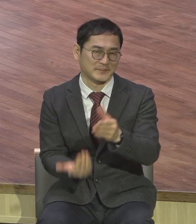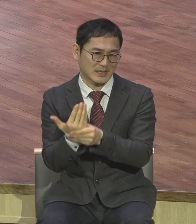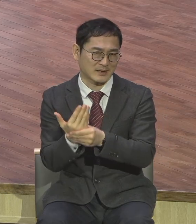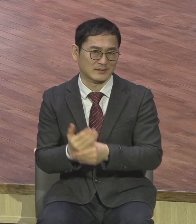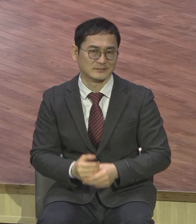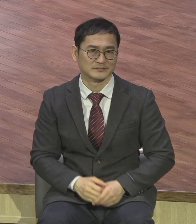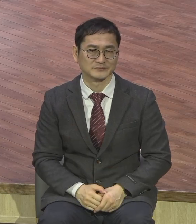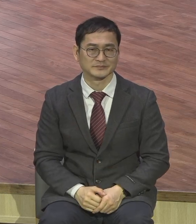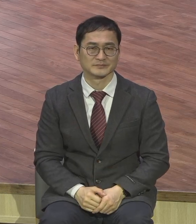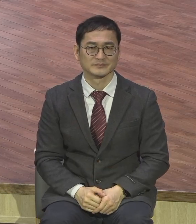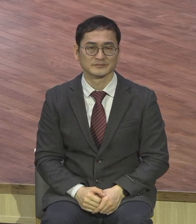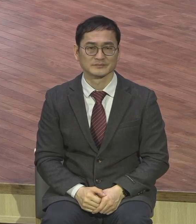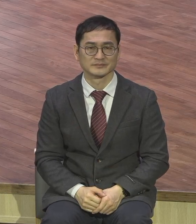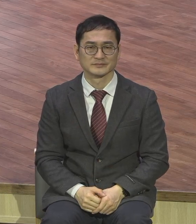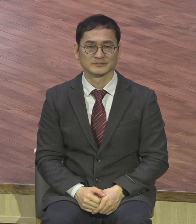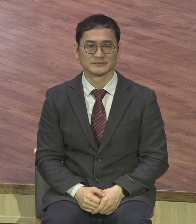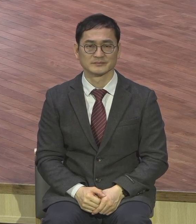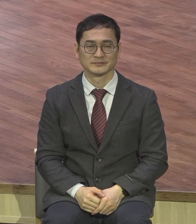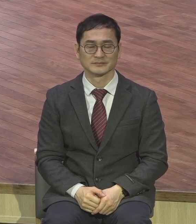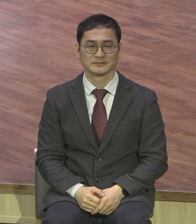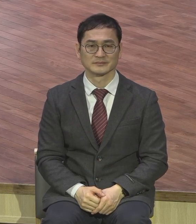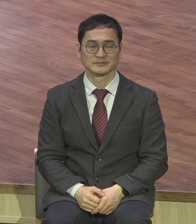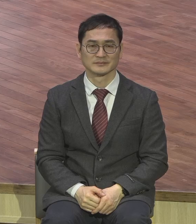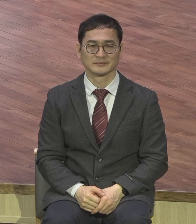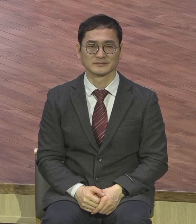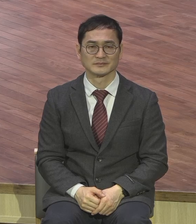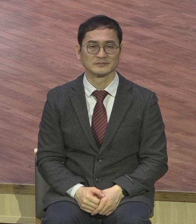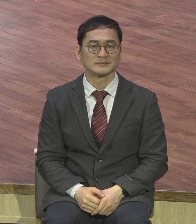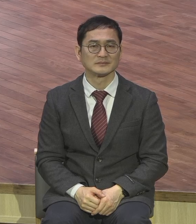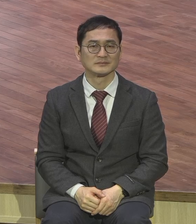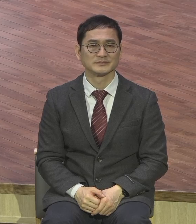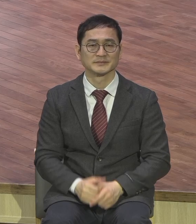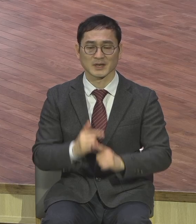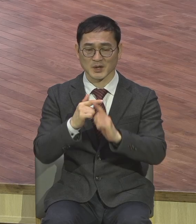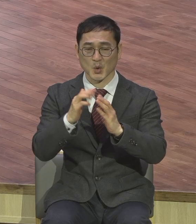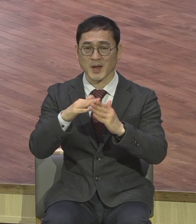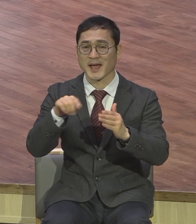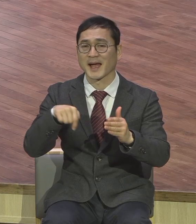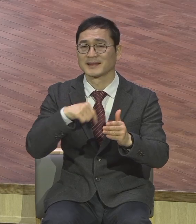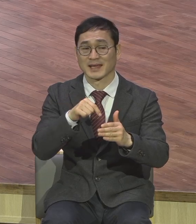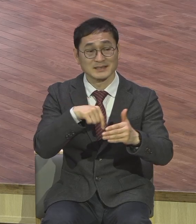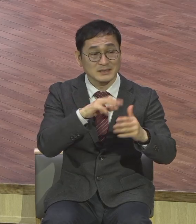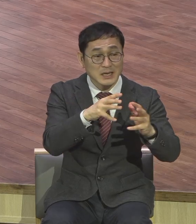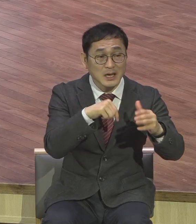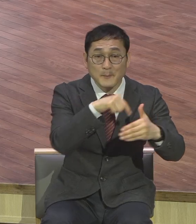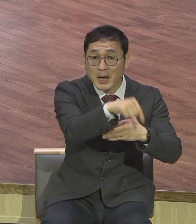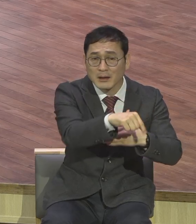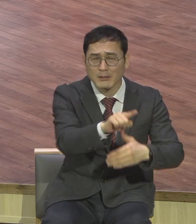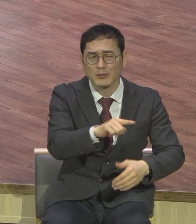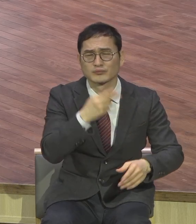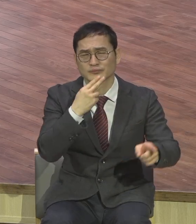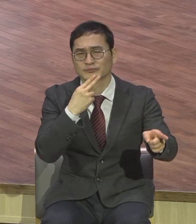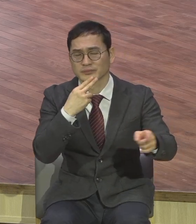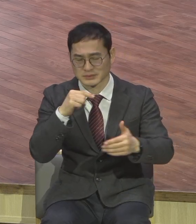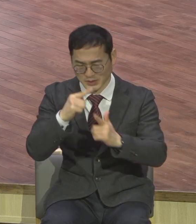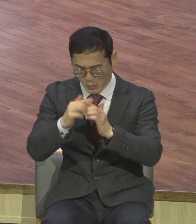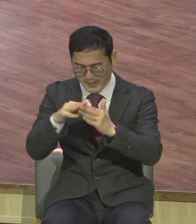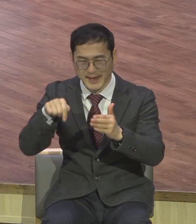해방죄가 있습니까 불신자끼리 있는 세상에 교회 안에서 이런 일이 일어나고 있어요 예수님 앞에서 일을 하는 거예요 지금